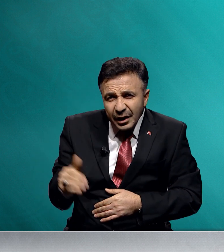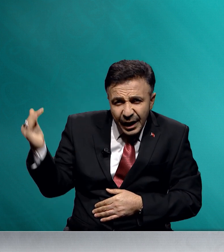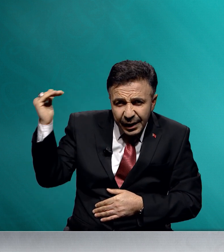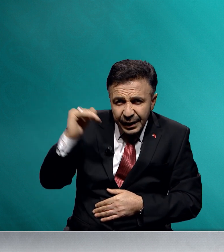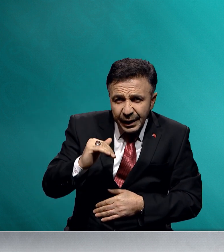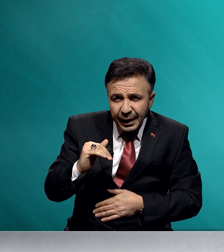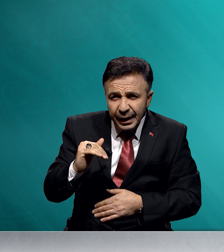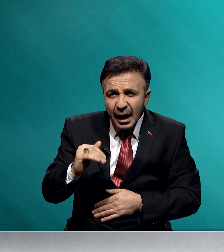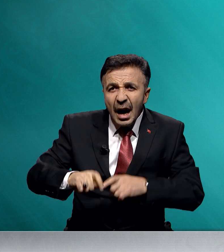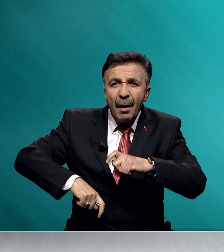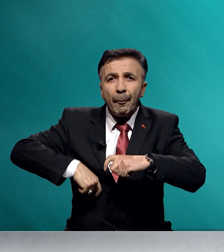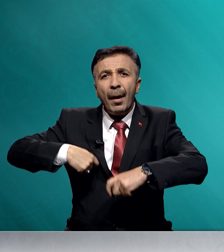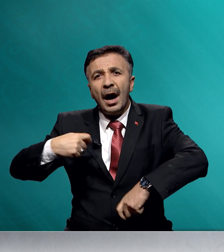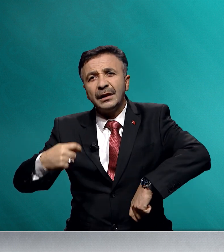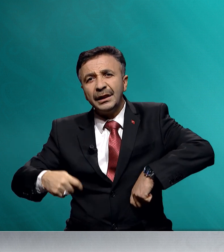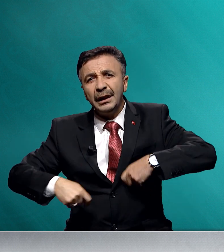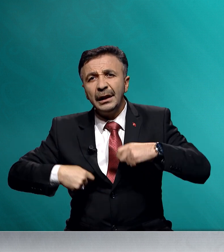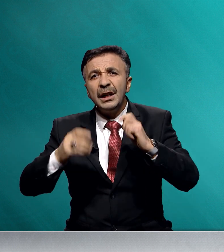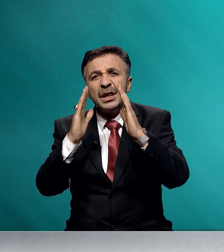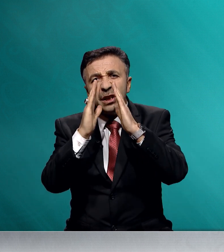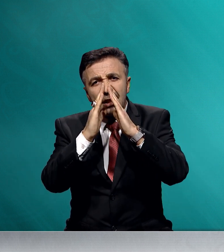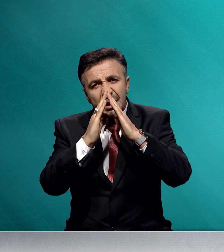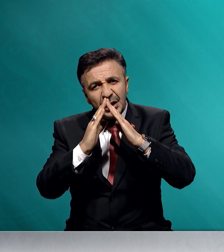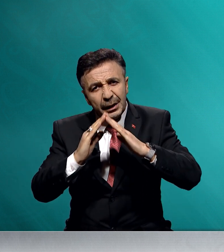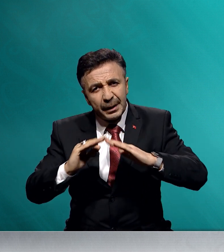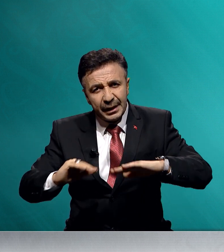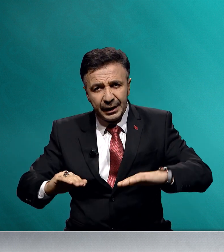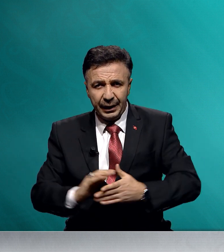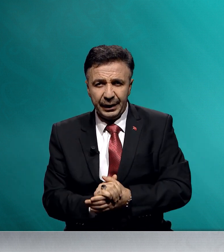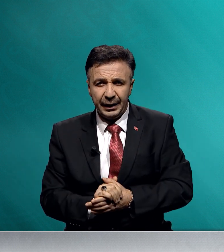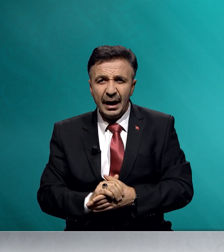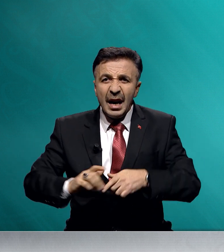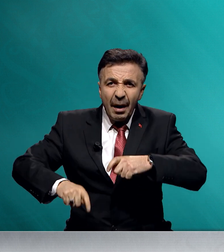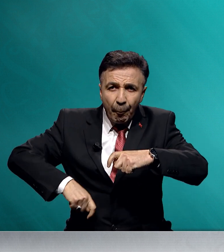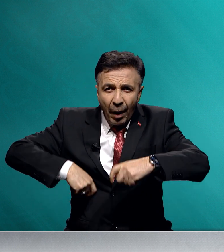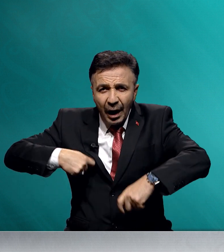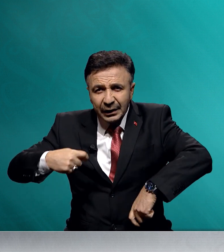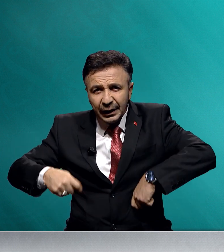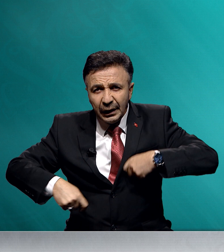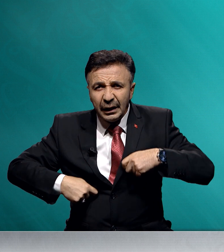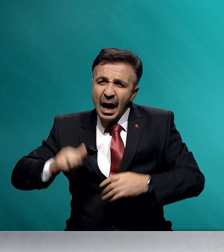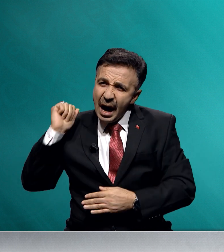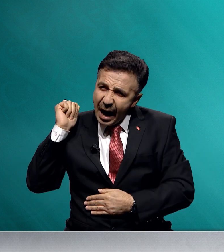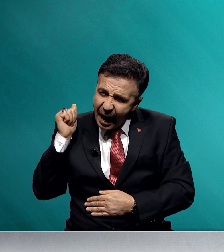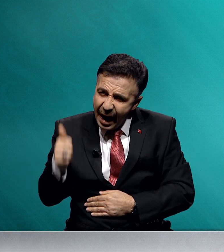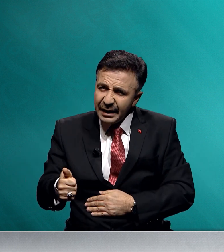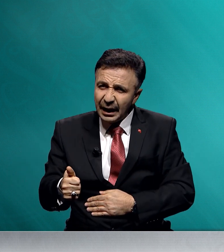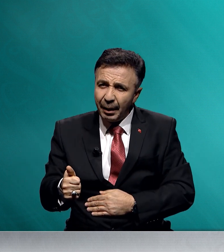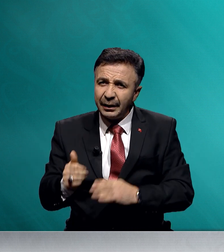geldi, batıl yıkılıp gitti. Batıl her zaman